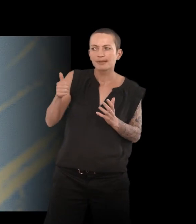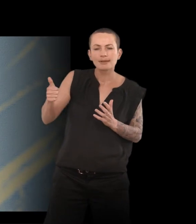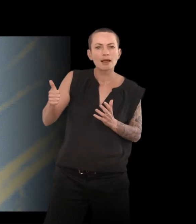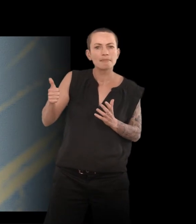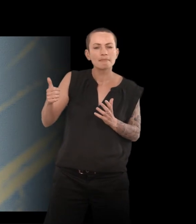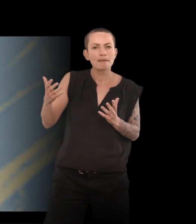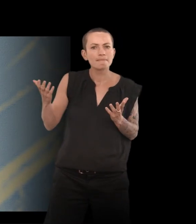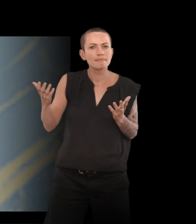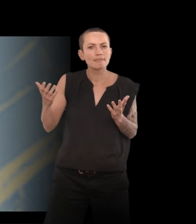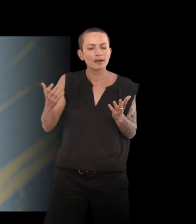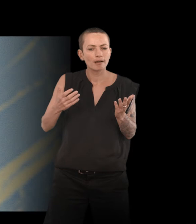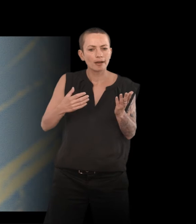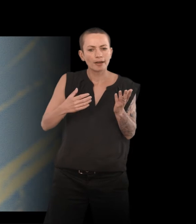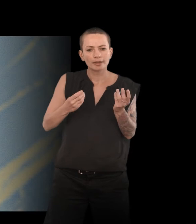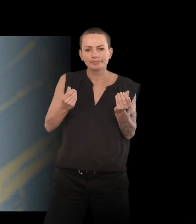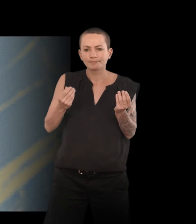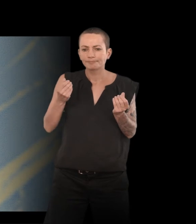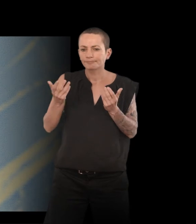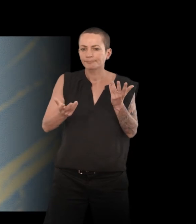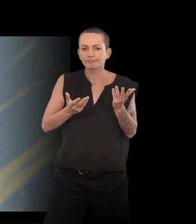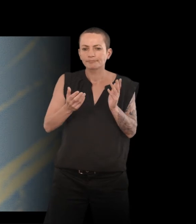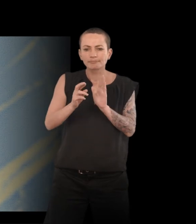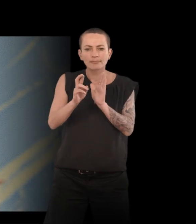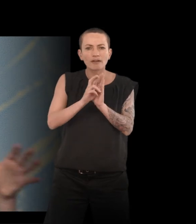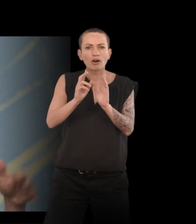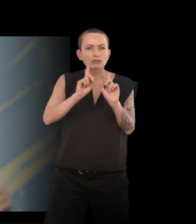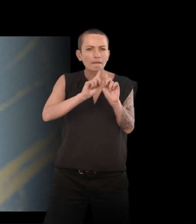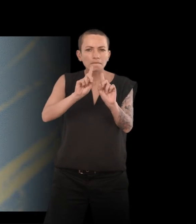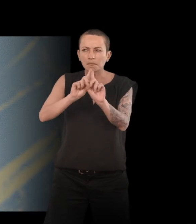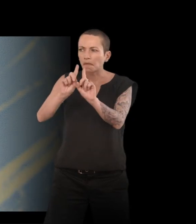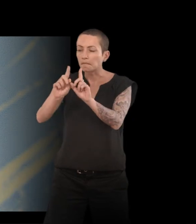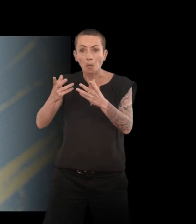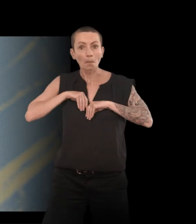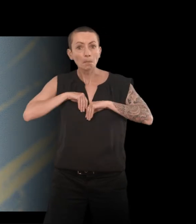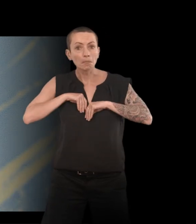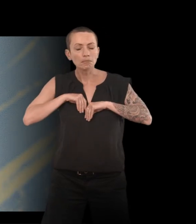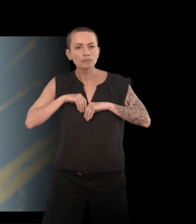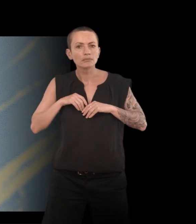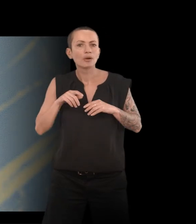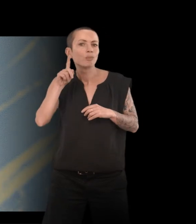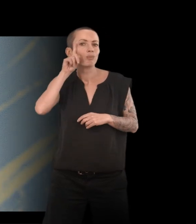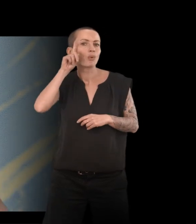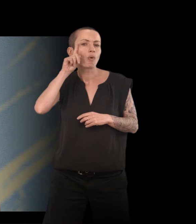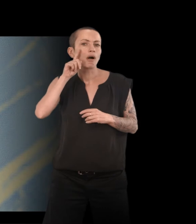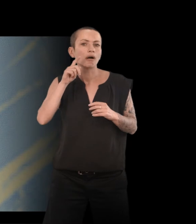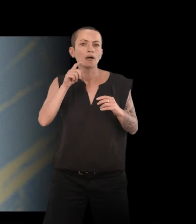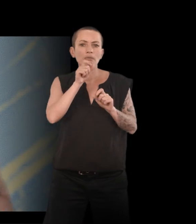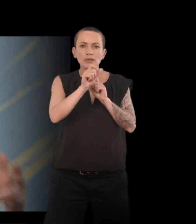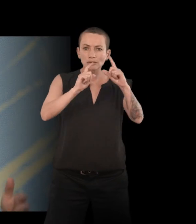à s'approprier des références très variées, puisqu'on rencontre des photographes, des artistes,